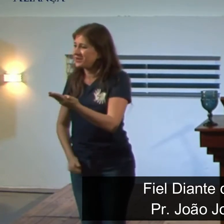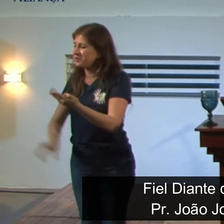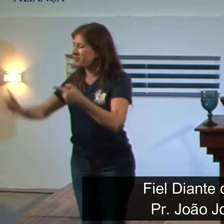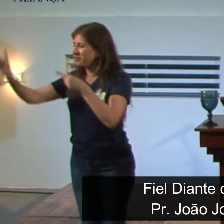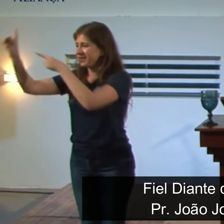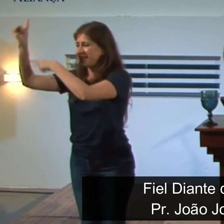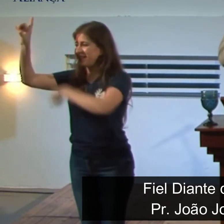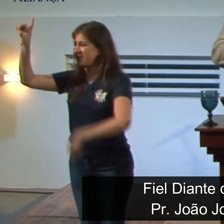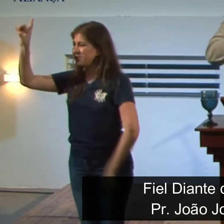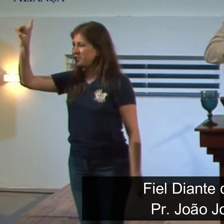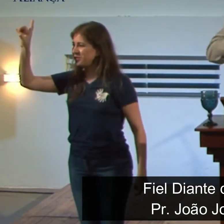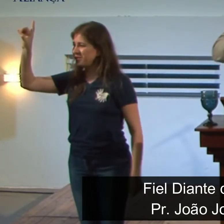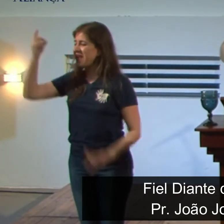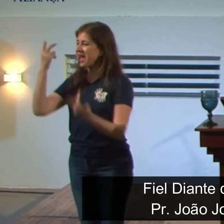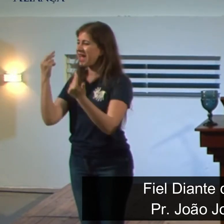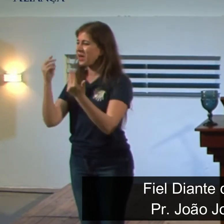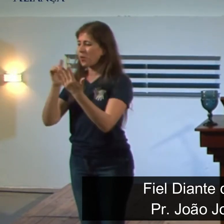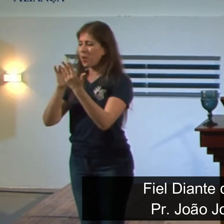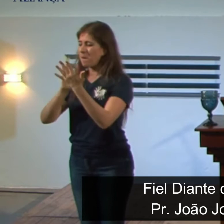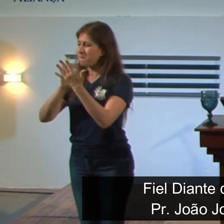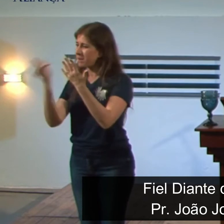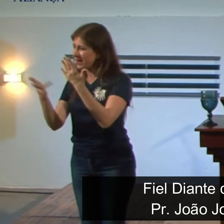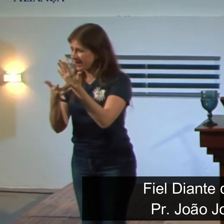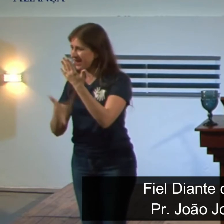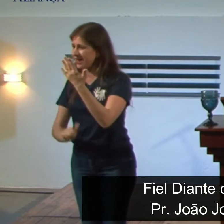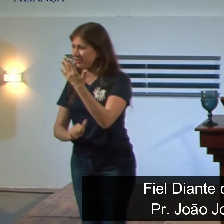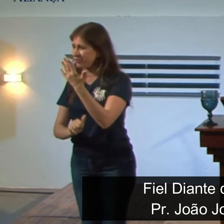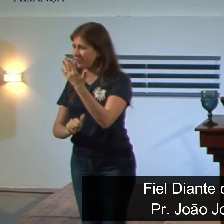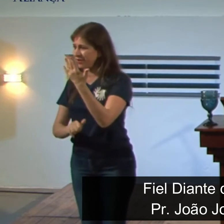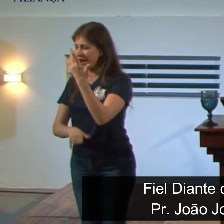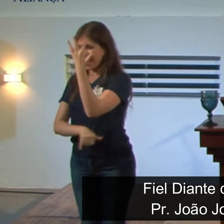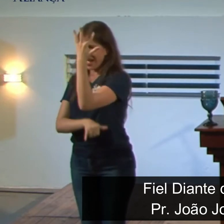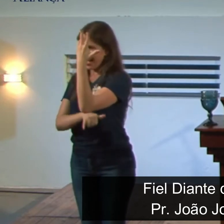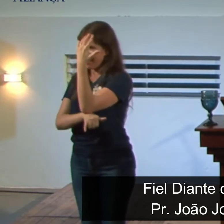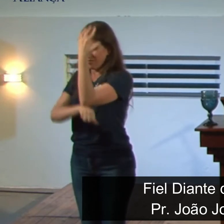raiz estava profundamente arraigada no coração deles